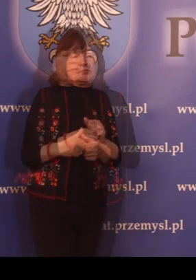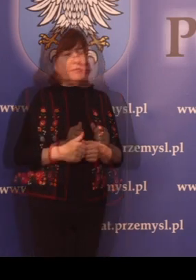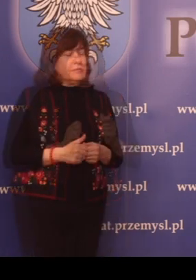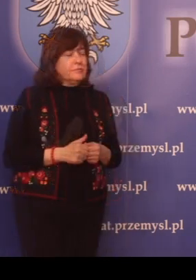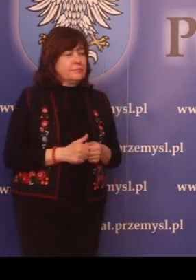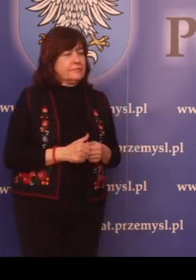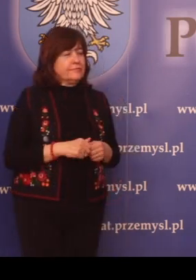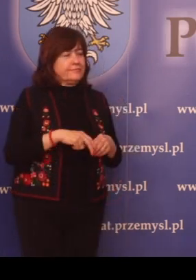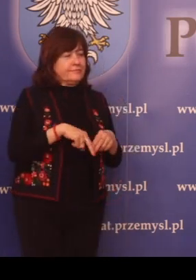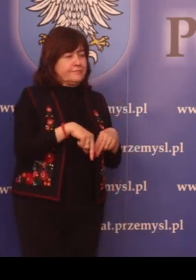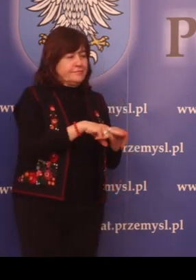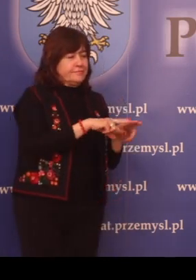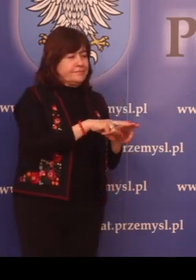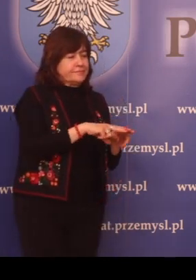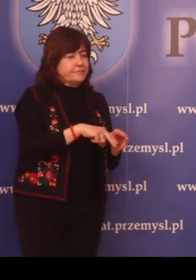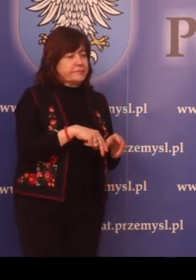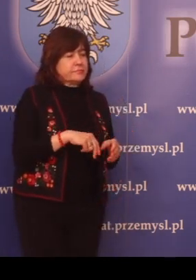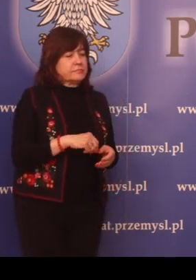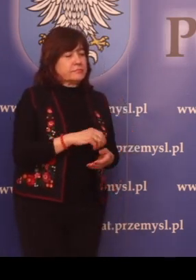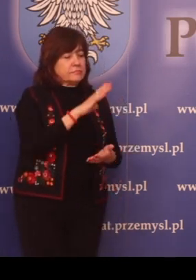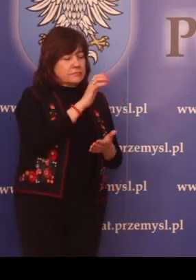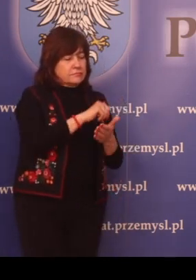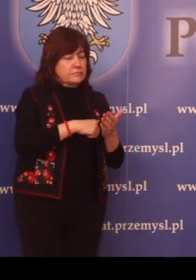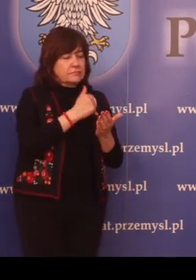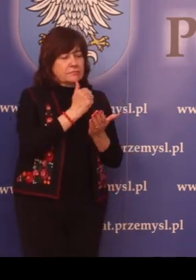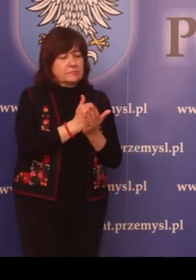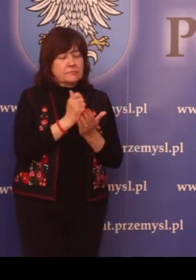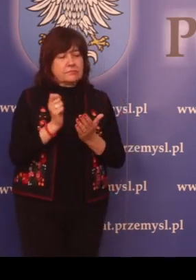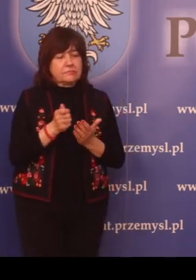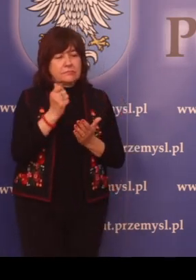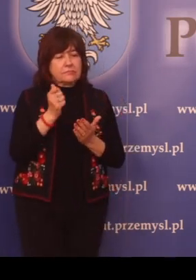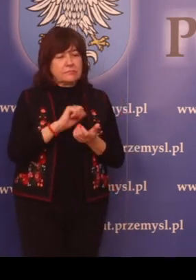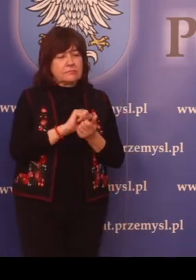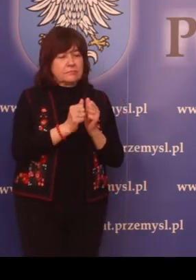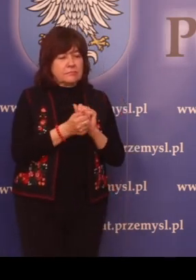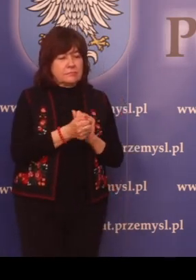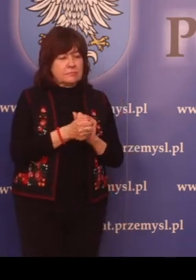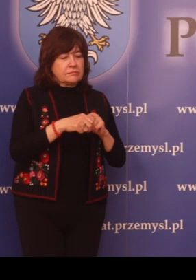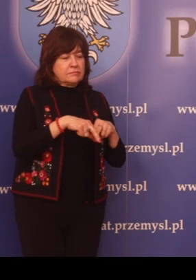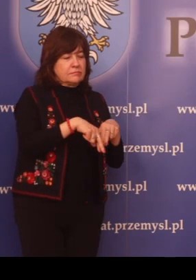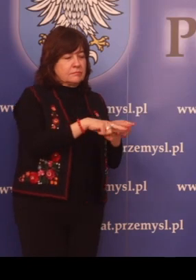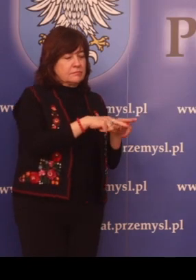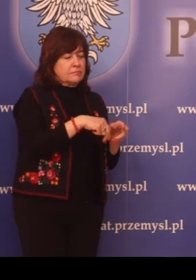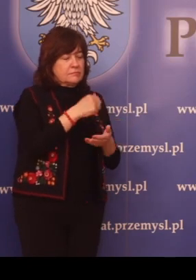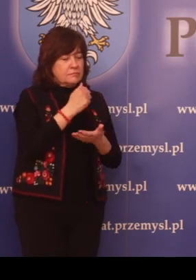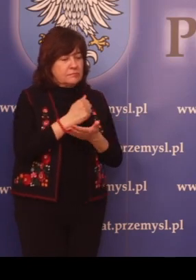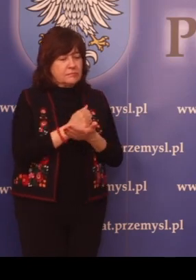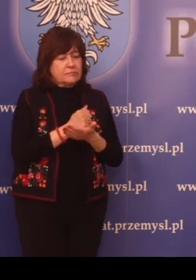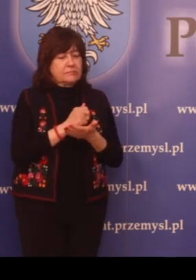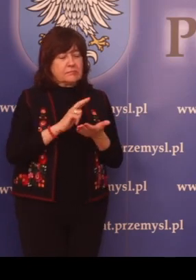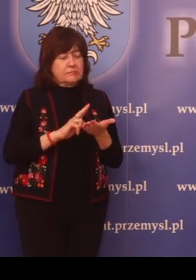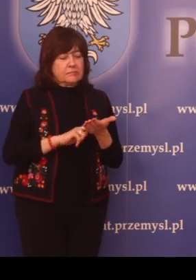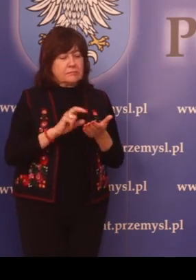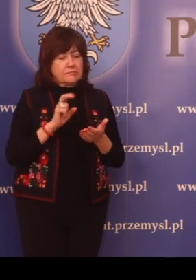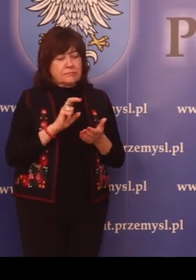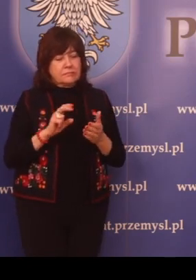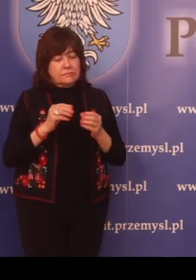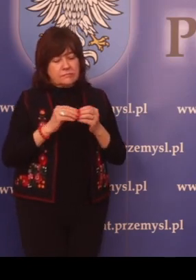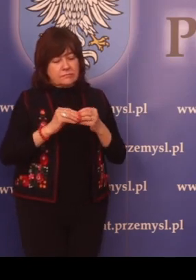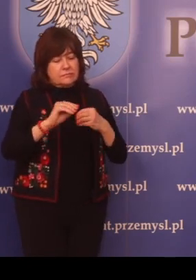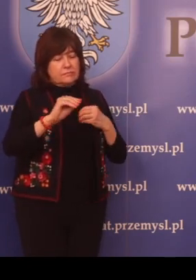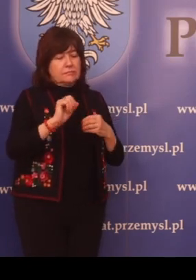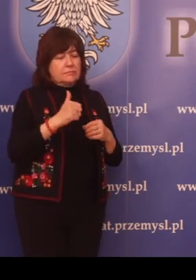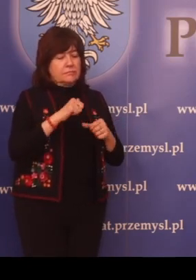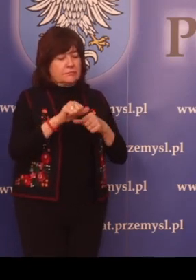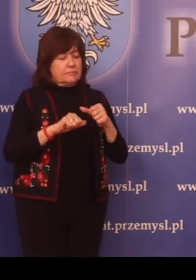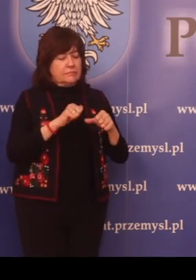Zwrot zatrzymanego prawa jazdy lub przywrócenie uprawnienia cofniętego na okres przekraczający